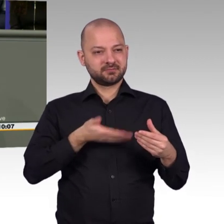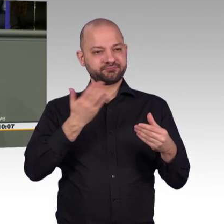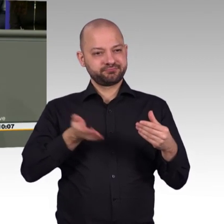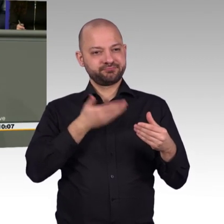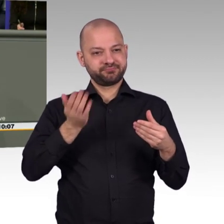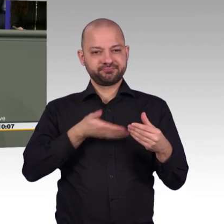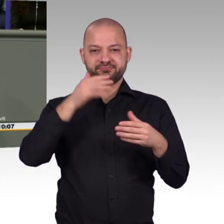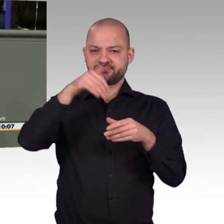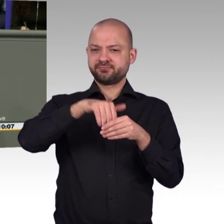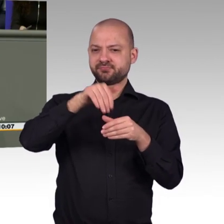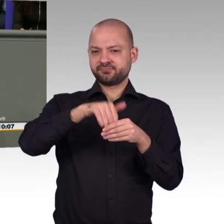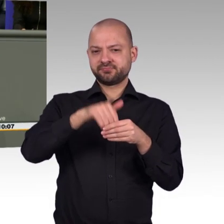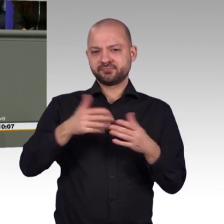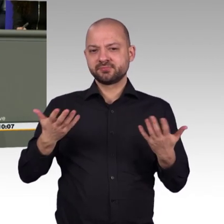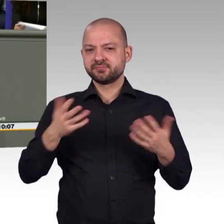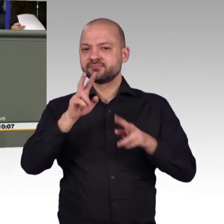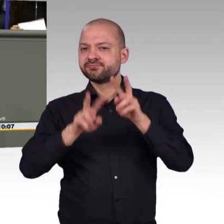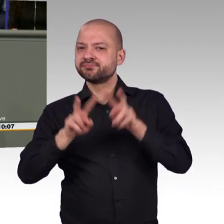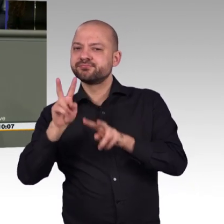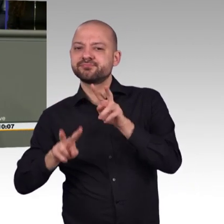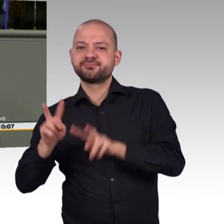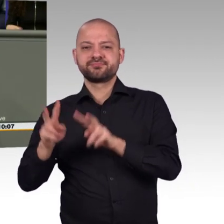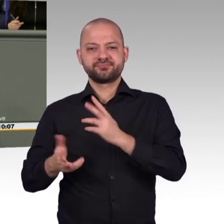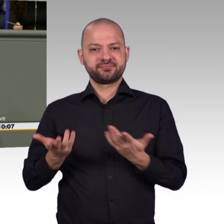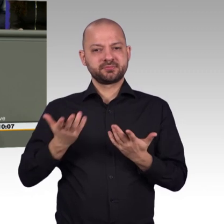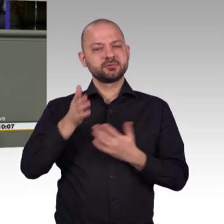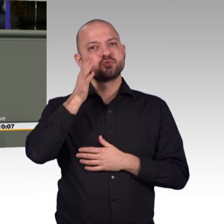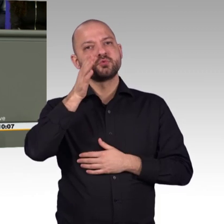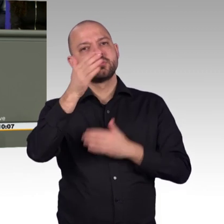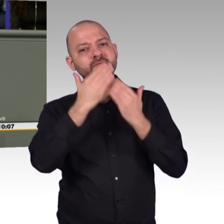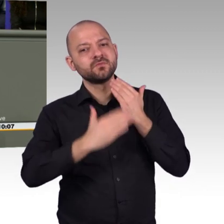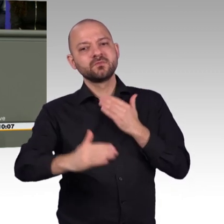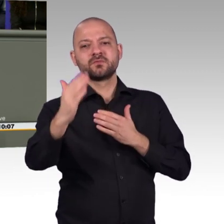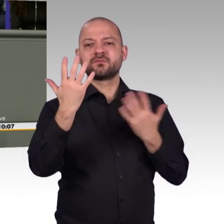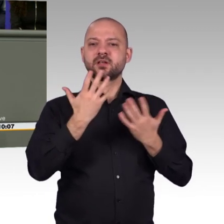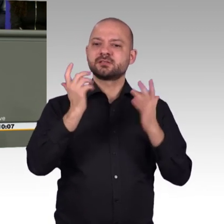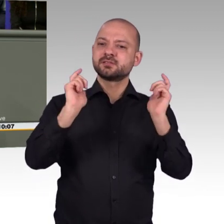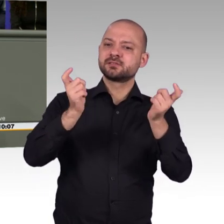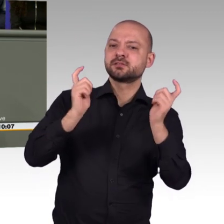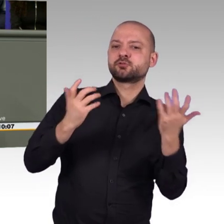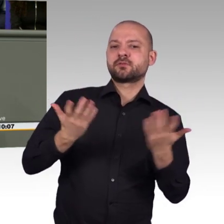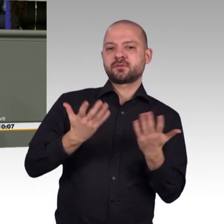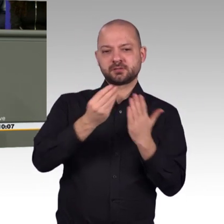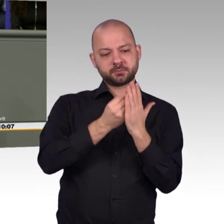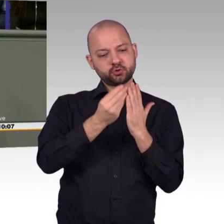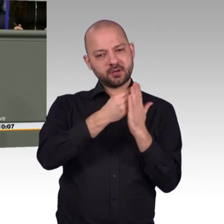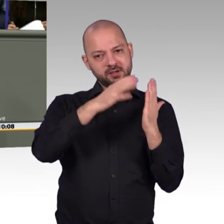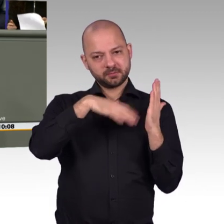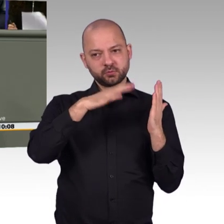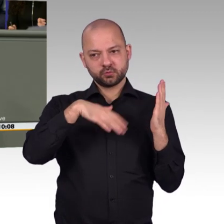überzeugt, Digitalisierung gelingt dann und nur dann, wenn sie bei jedem in unserem Land ankommt. Was heißt das konkret?